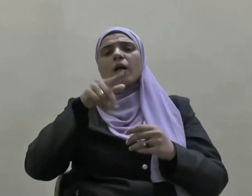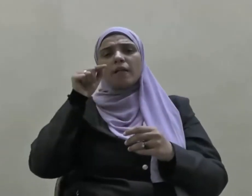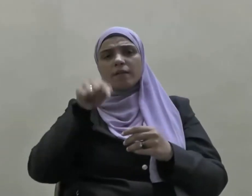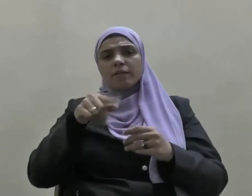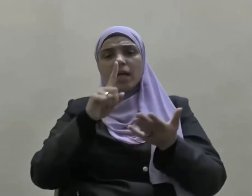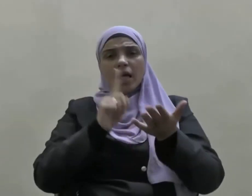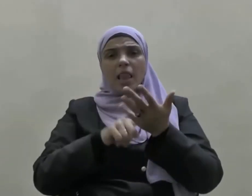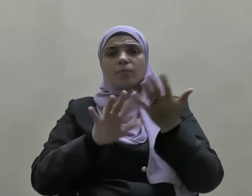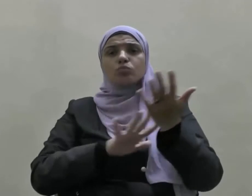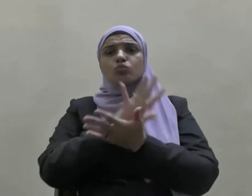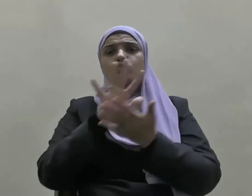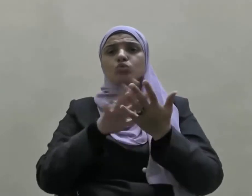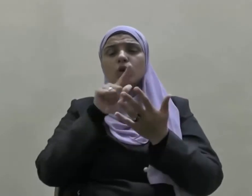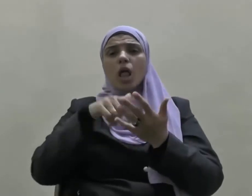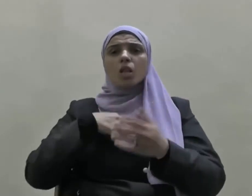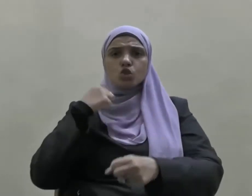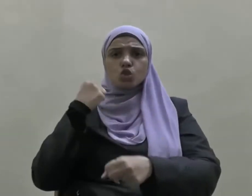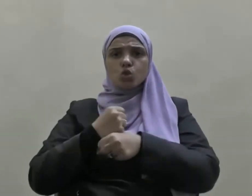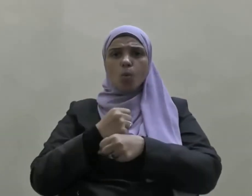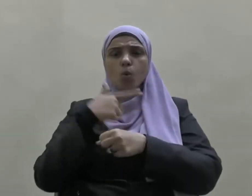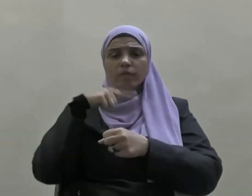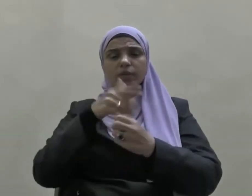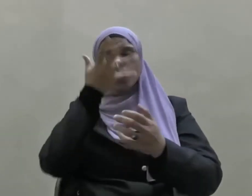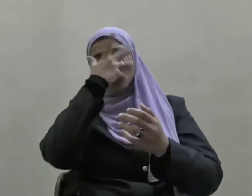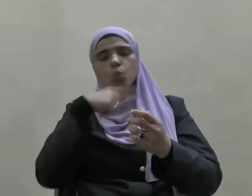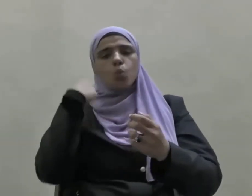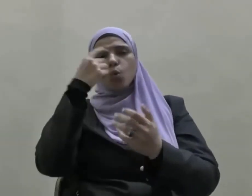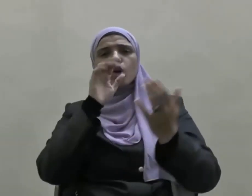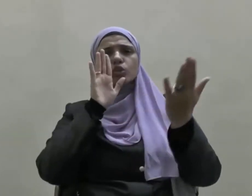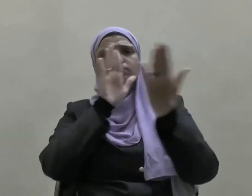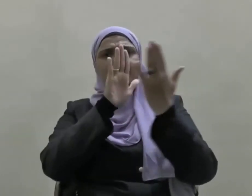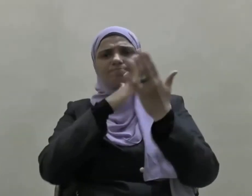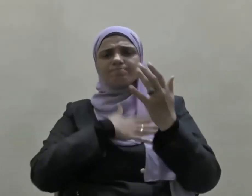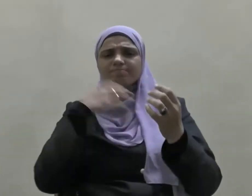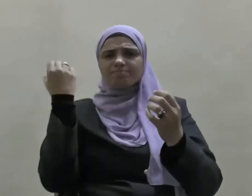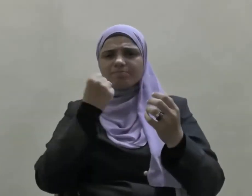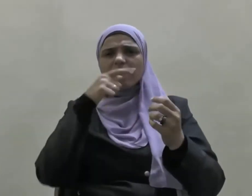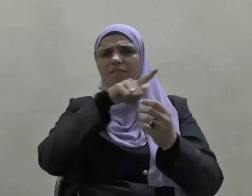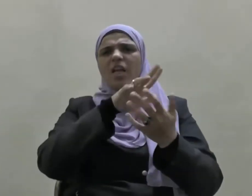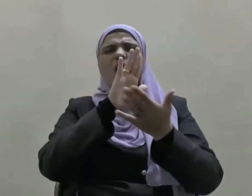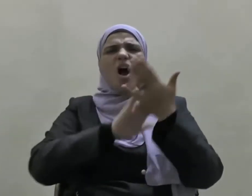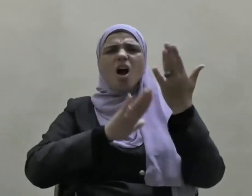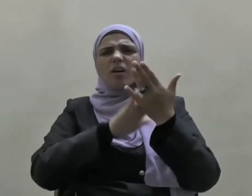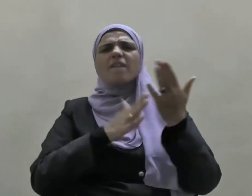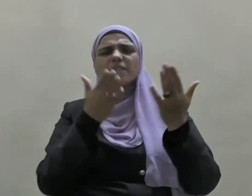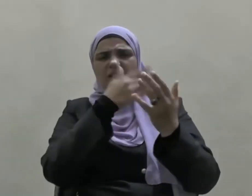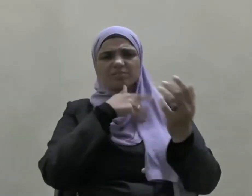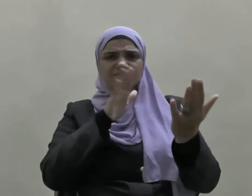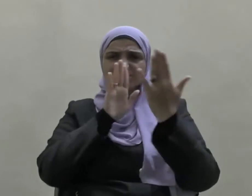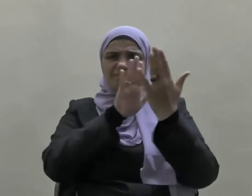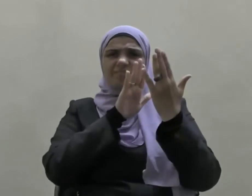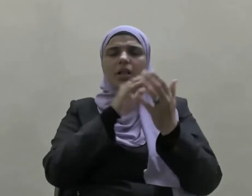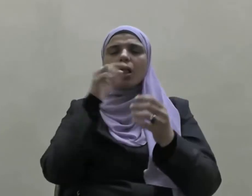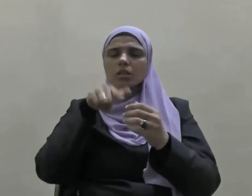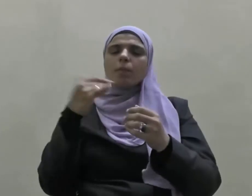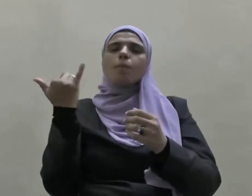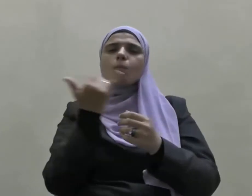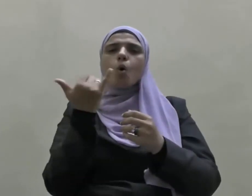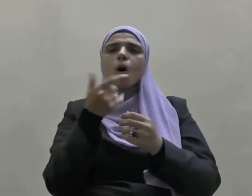أن قضية السمود في وجه كل هذه الموجات العاتية أمر